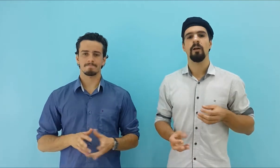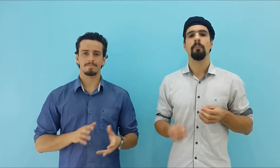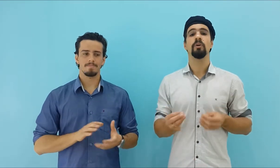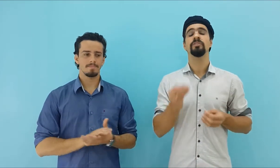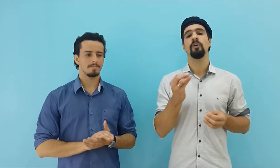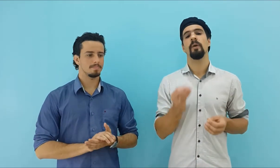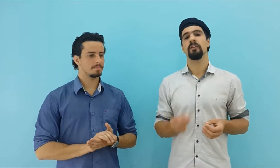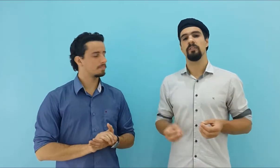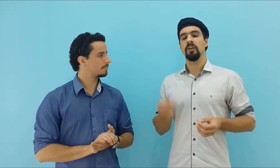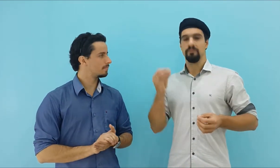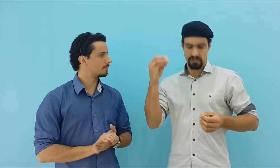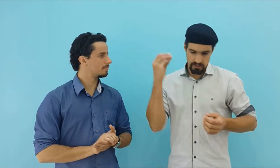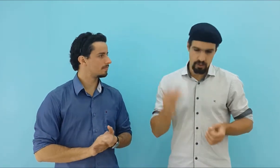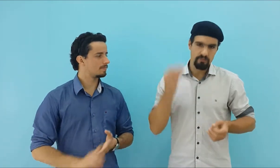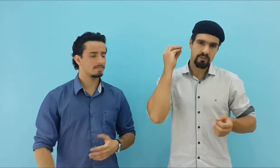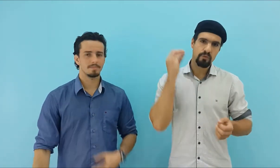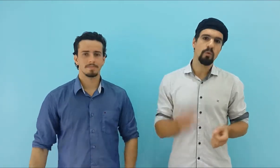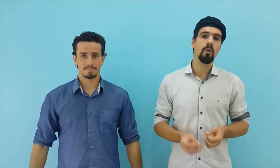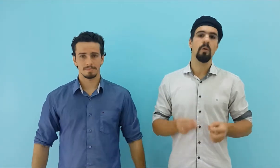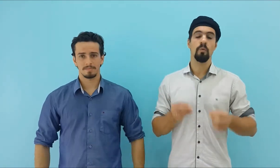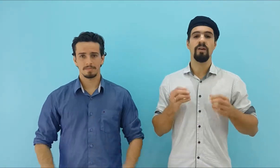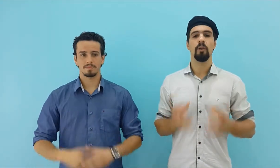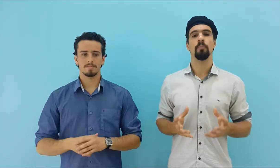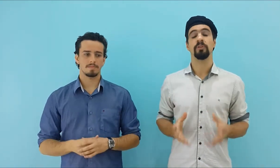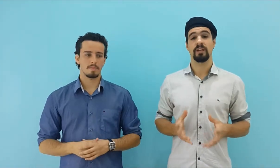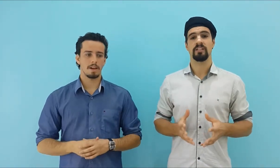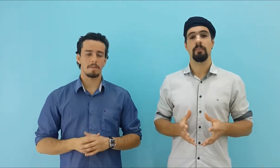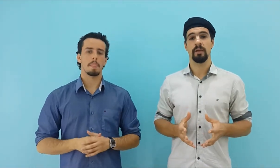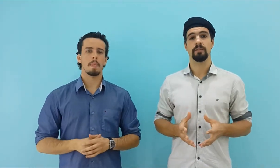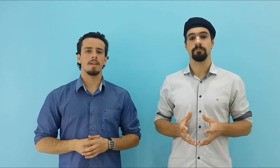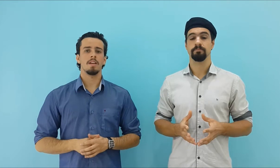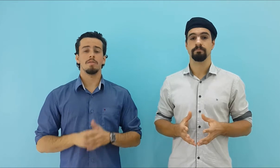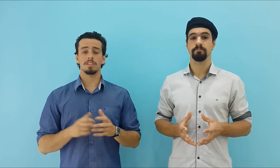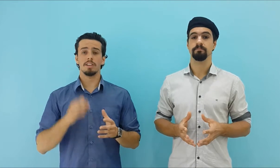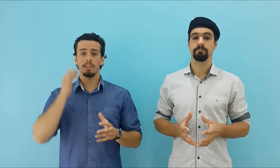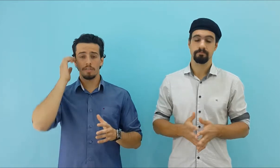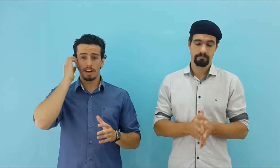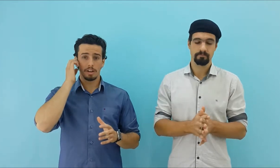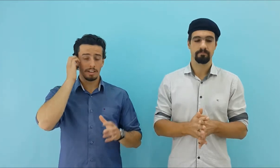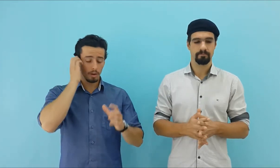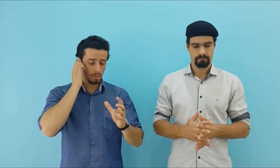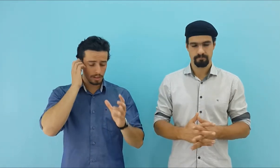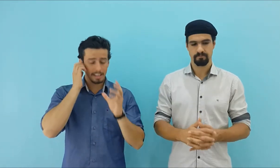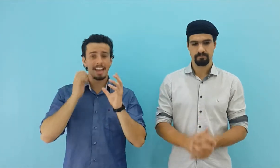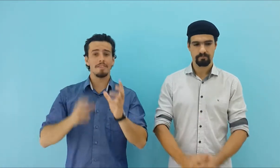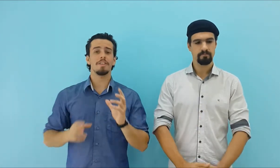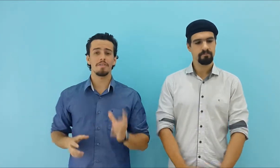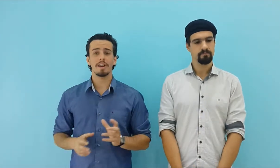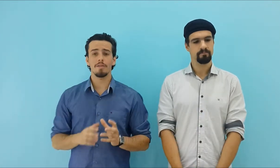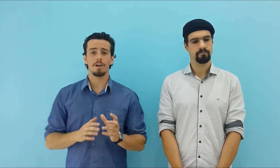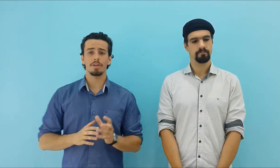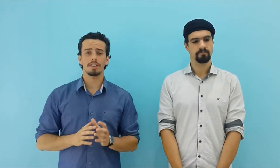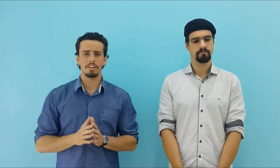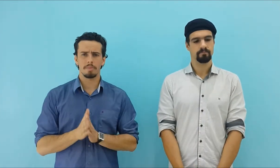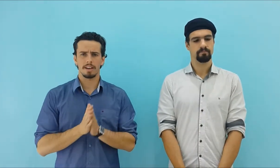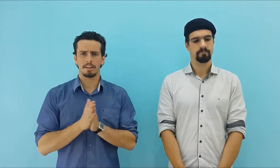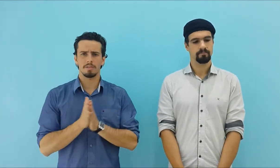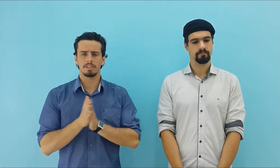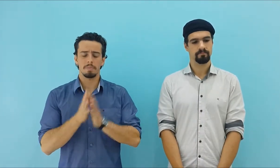possivelmente você não verificou o valor por trás da meta. Você verificar, então o que é verificar o valor do trás da meta? você